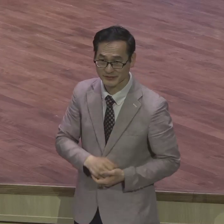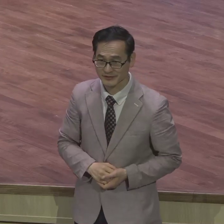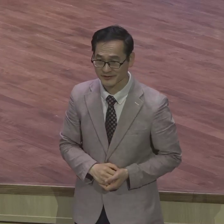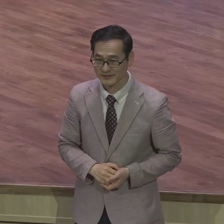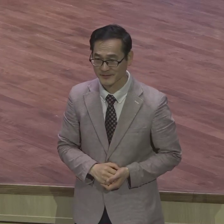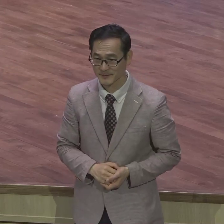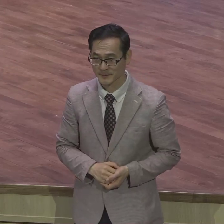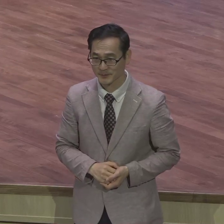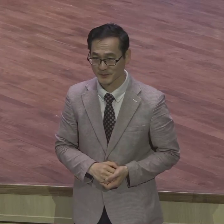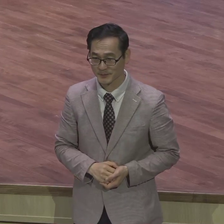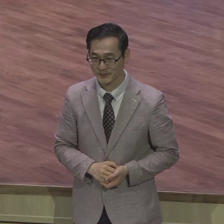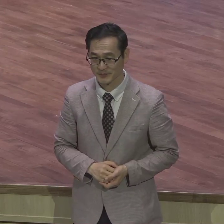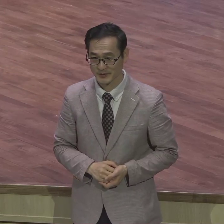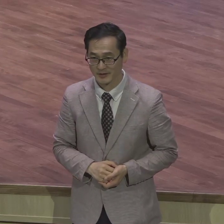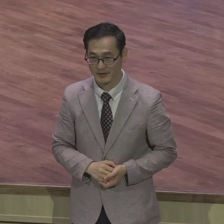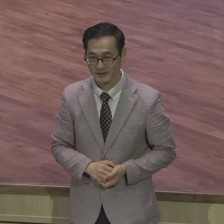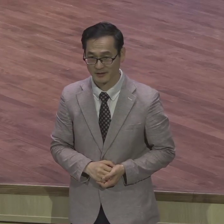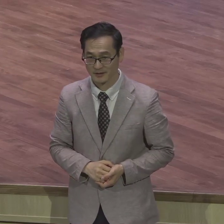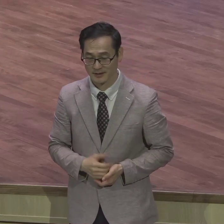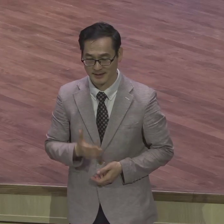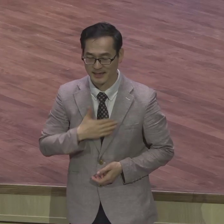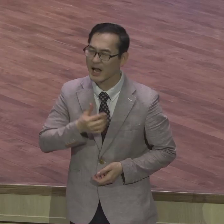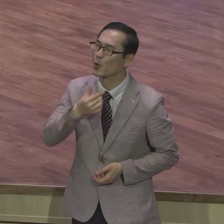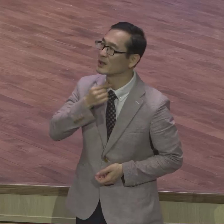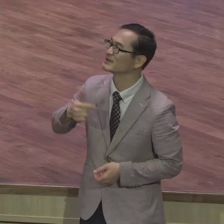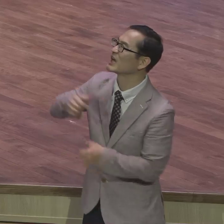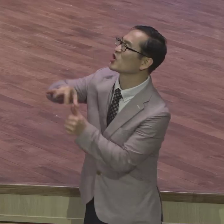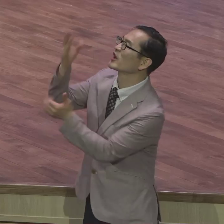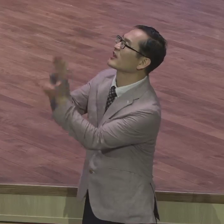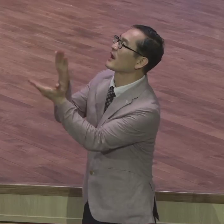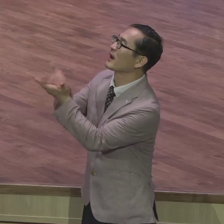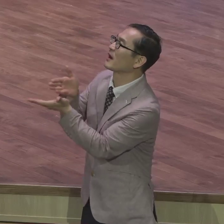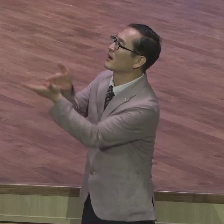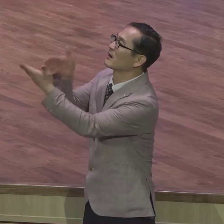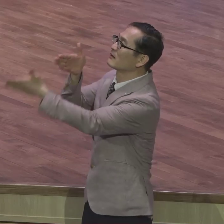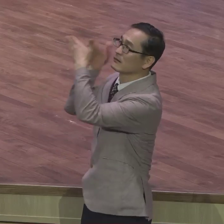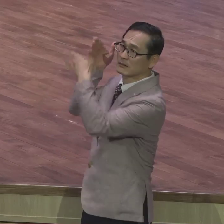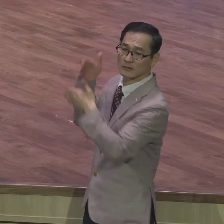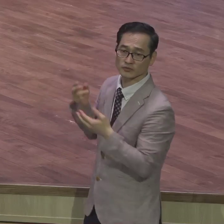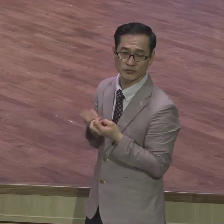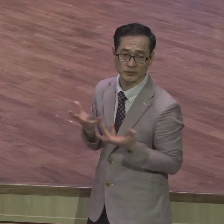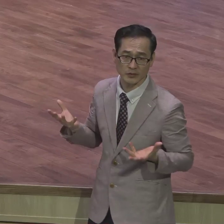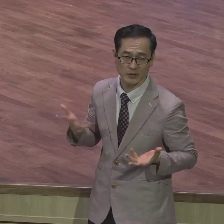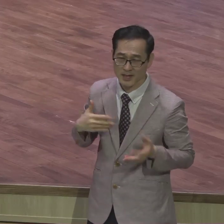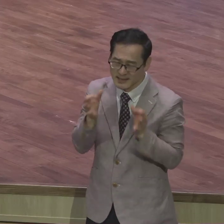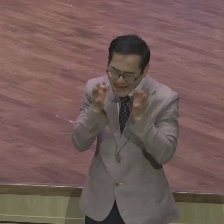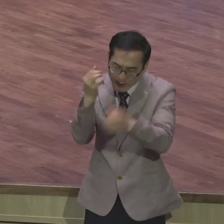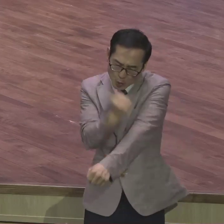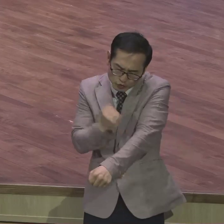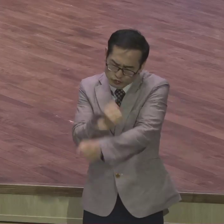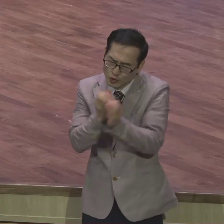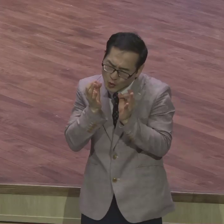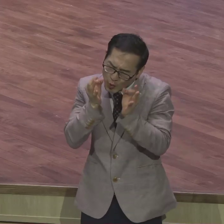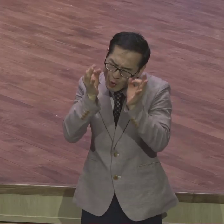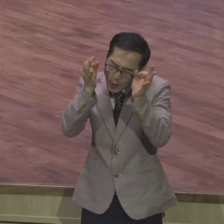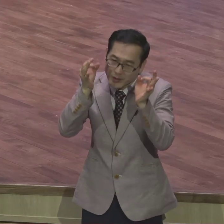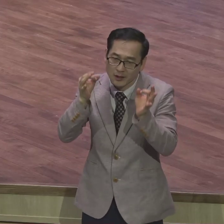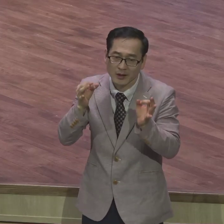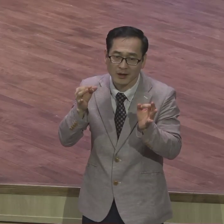특별히 내가 원한다고 해서 되는 것도 아니고 내가 열심히 노력한다고 그렇게 잘 되는 것도 아니라 오직